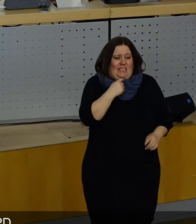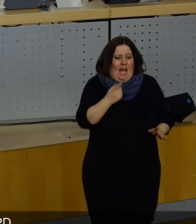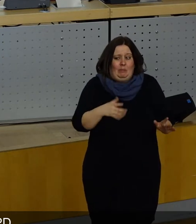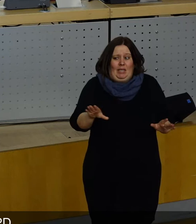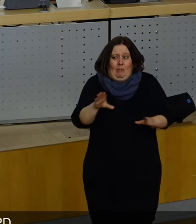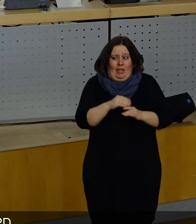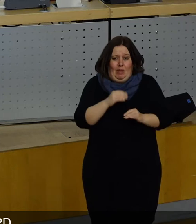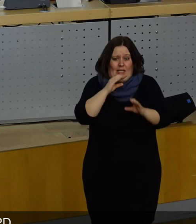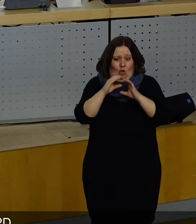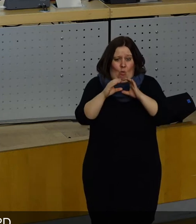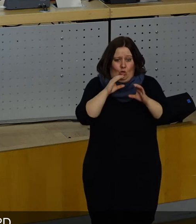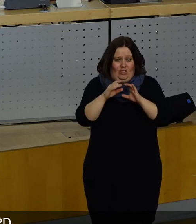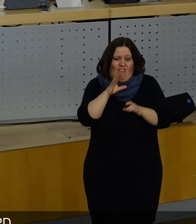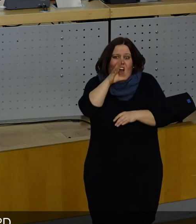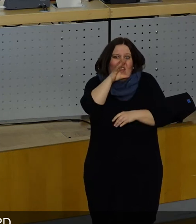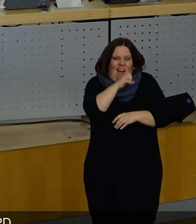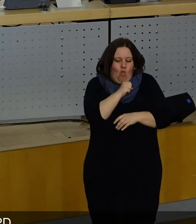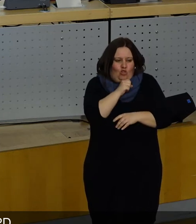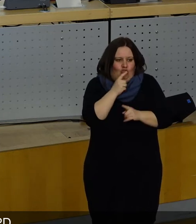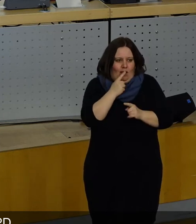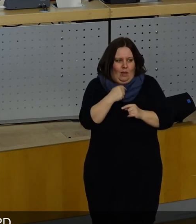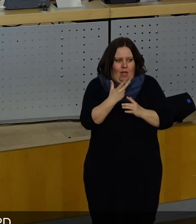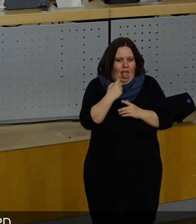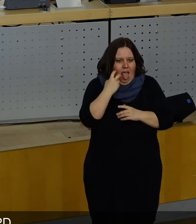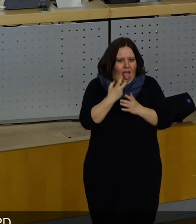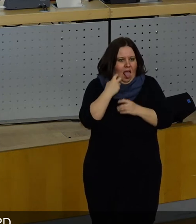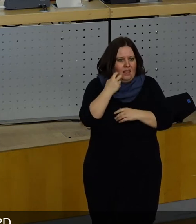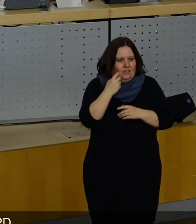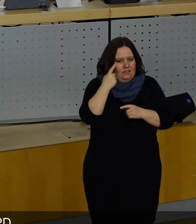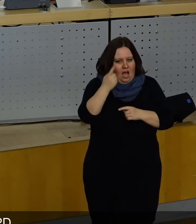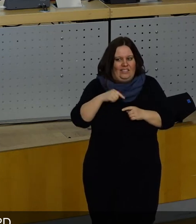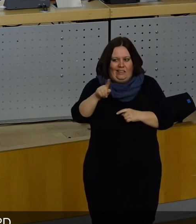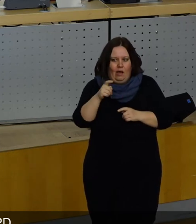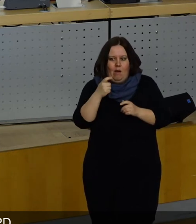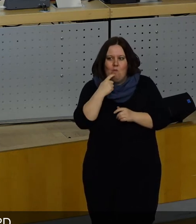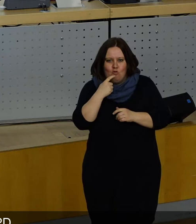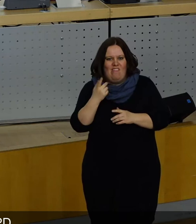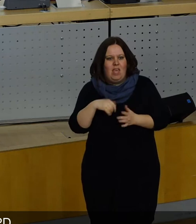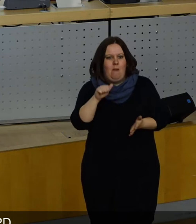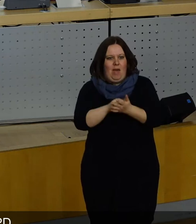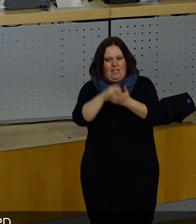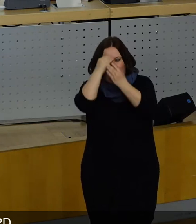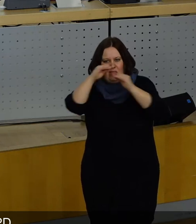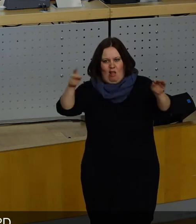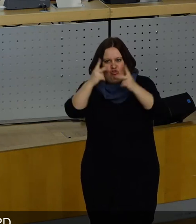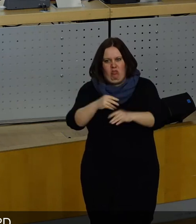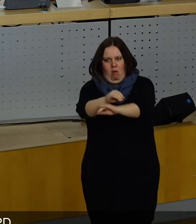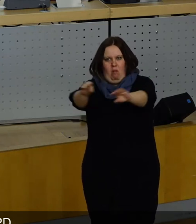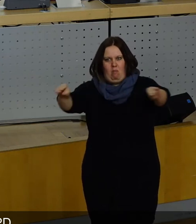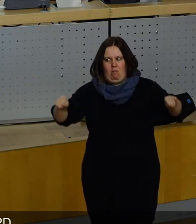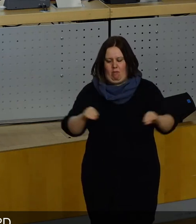miteinander zu Themen Vertraulichkeit im Ältestenrat vereinbaren, ihre Dinge per Pressemitteilung der ganzen Stadt